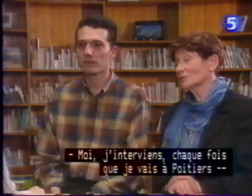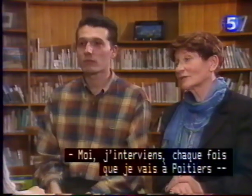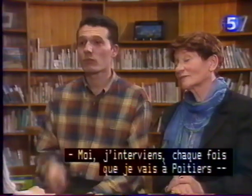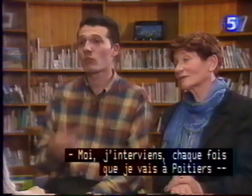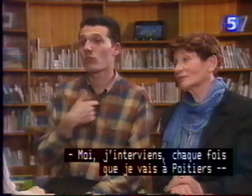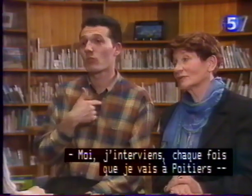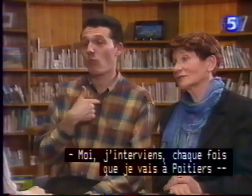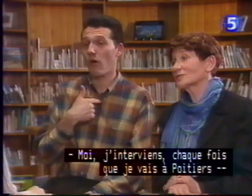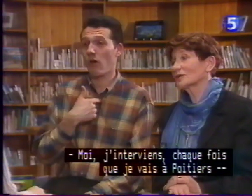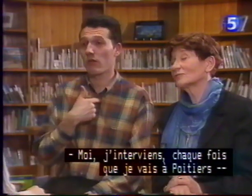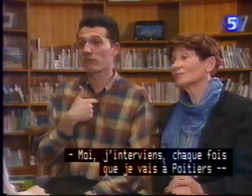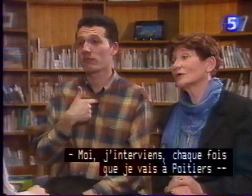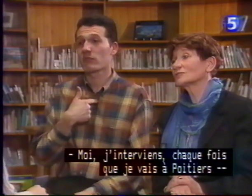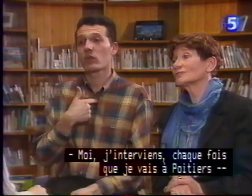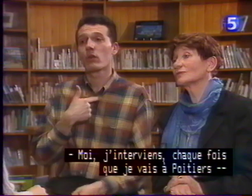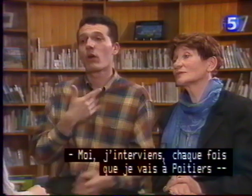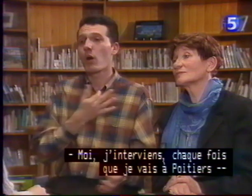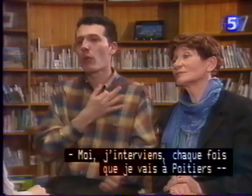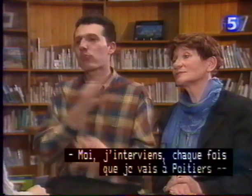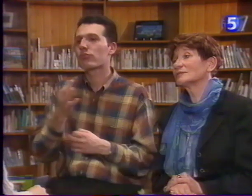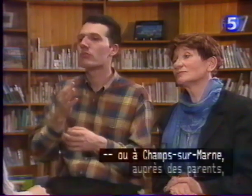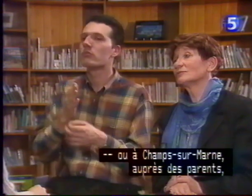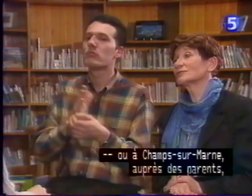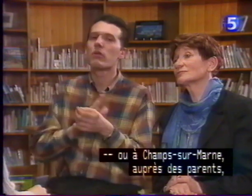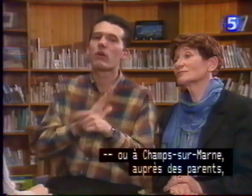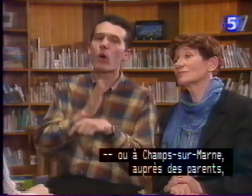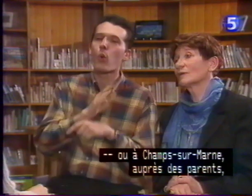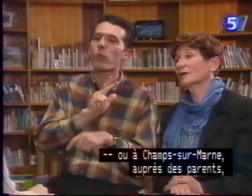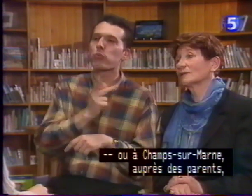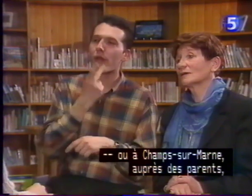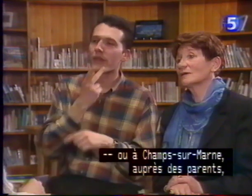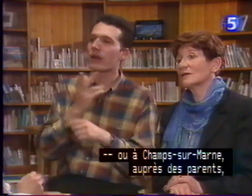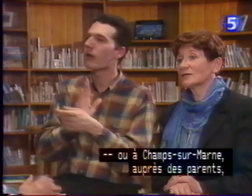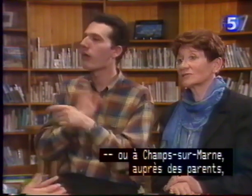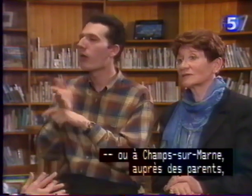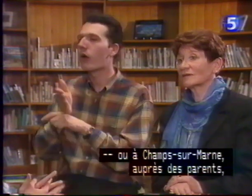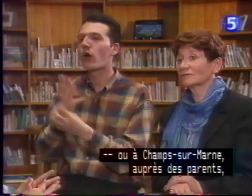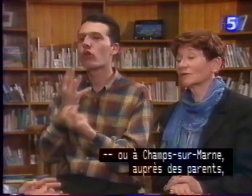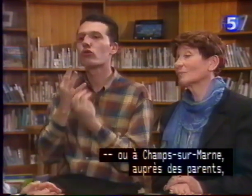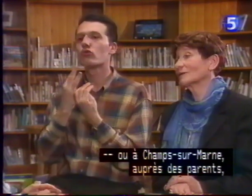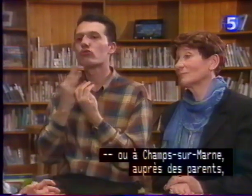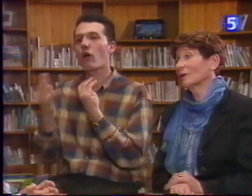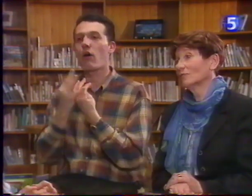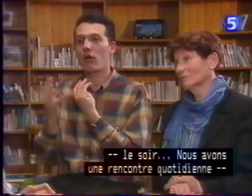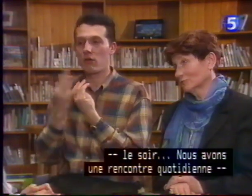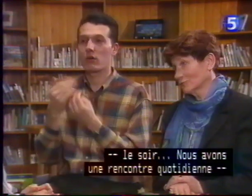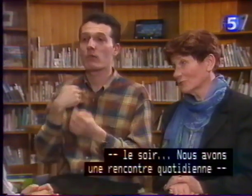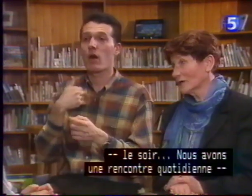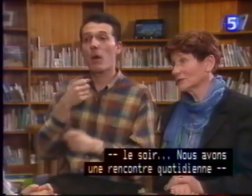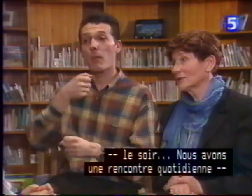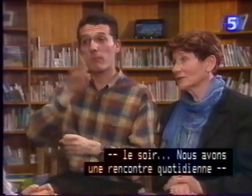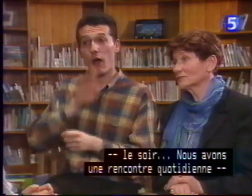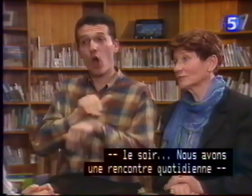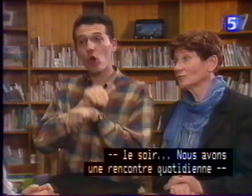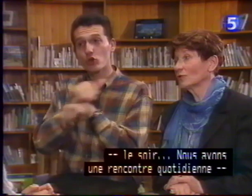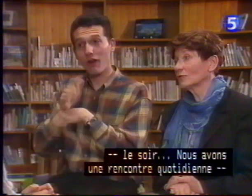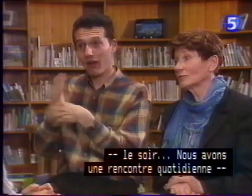'interviens chaque fois que je vais à Poitiers ou à Champs-sur-Marne. J'interviens auprès des parents le soir. Nous avons une rencontre